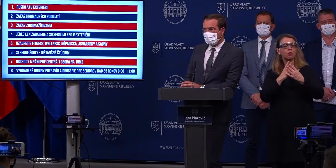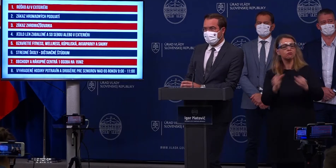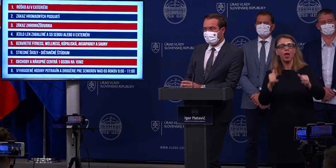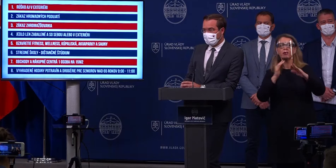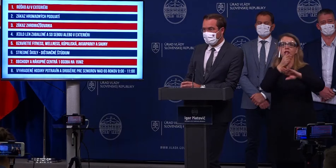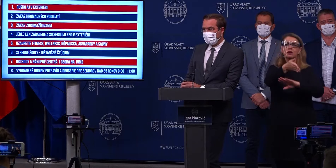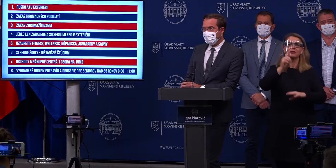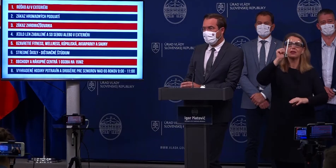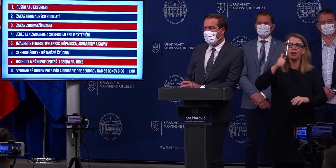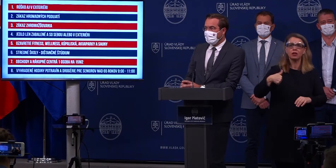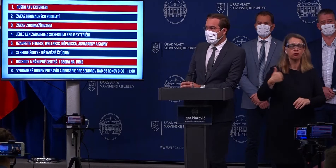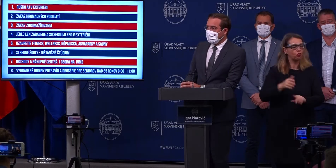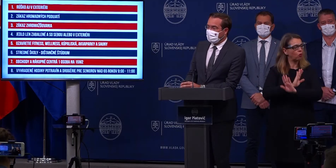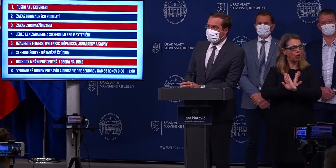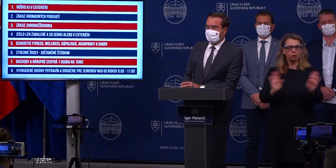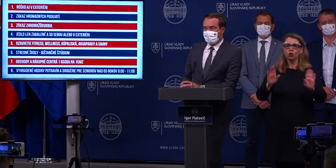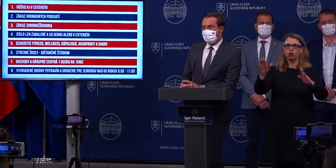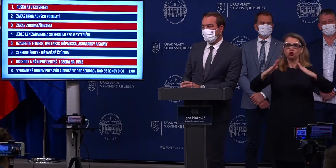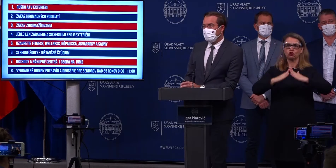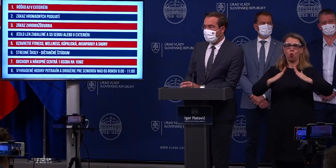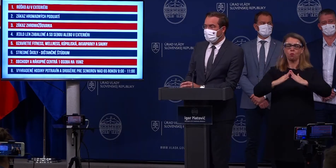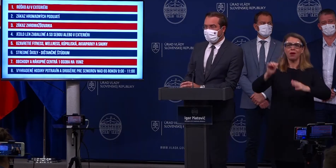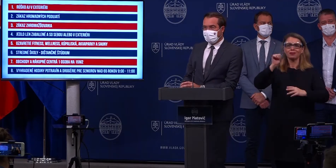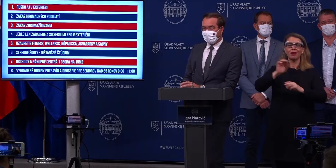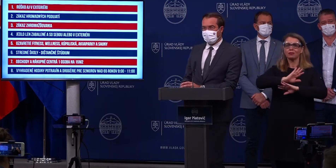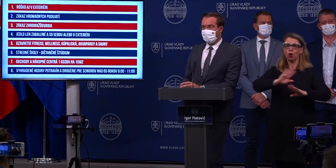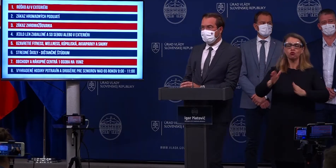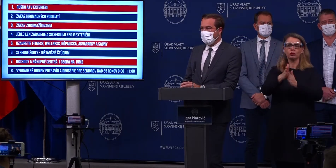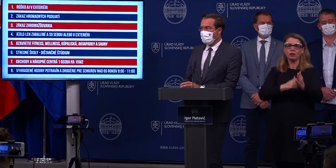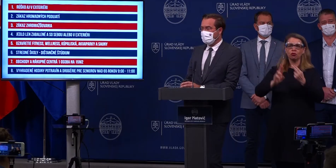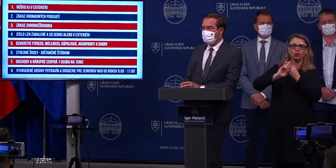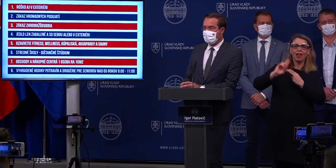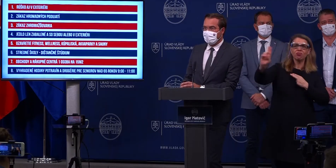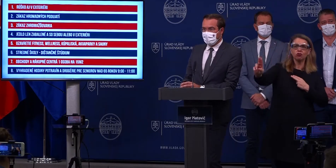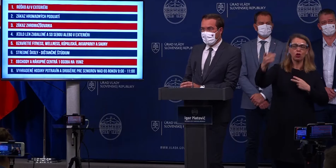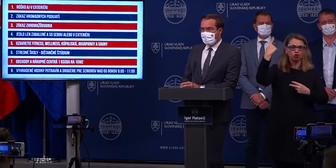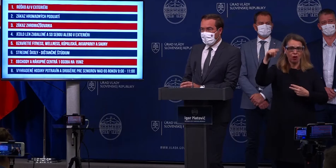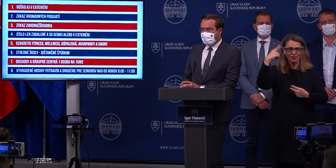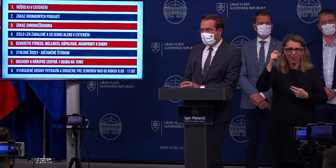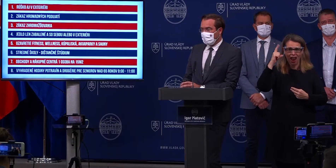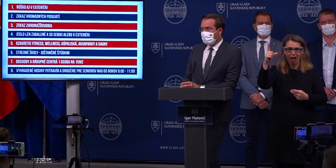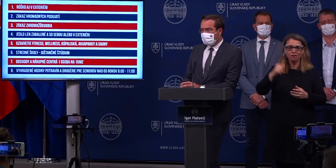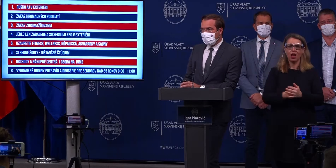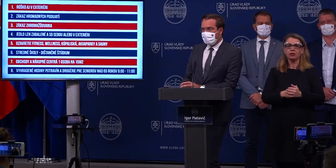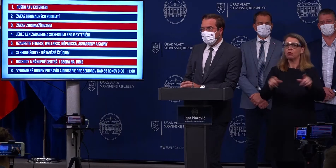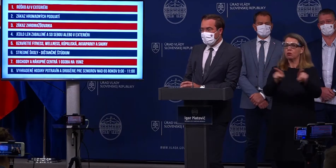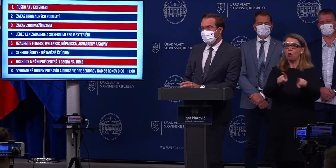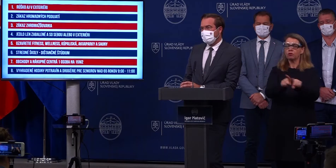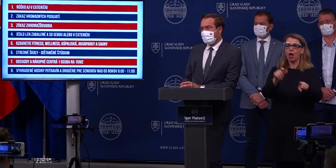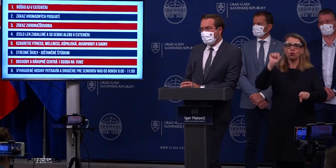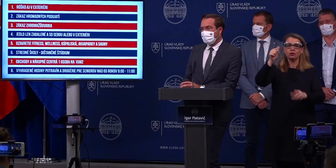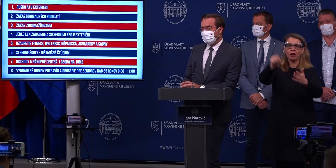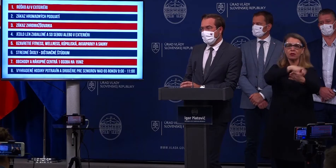prebiehať distančné vzdelávanie. A takisto zajtrajším dňom, ako už bolo oznámene, sa rušia všetky krúžky,